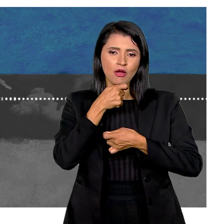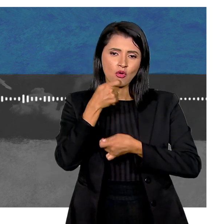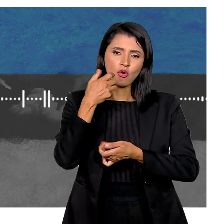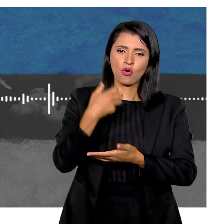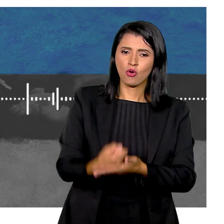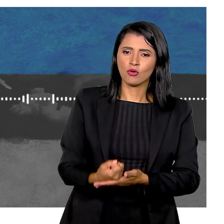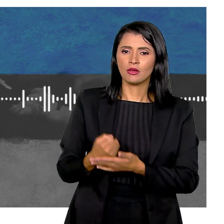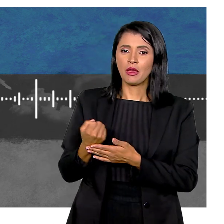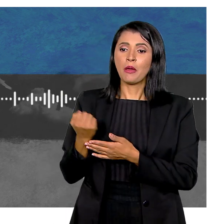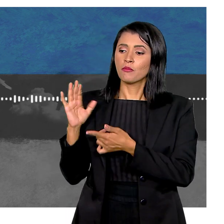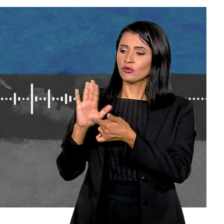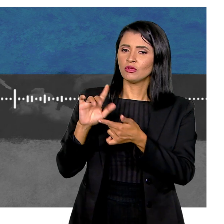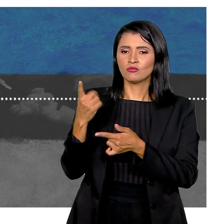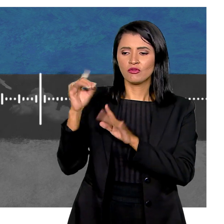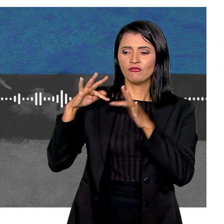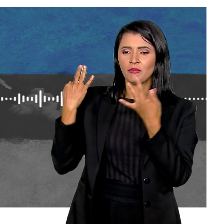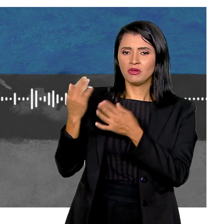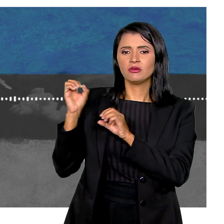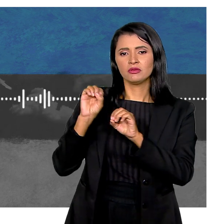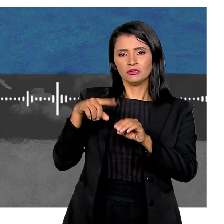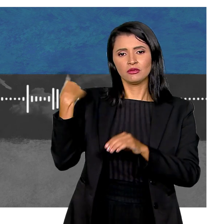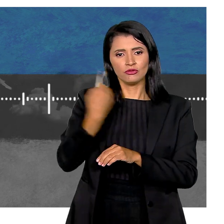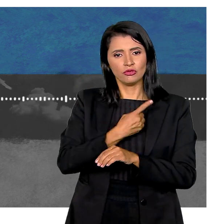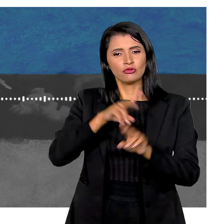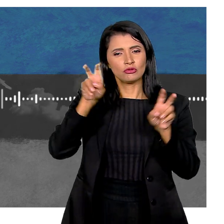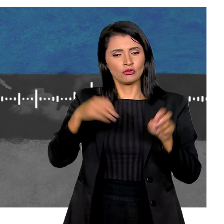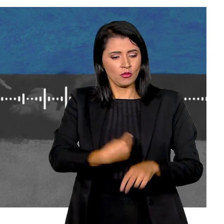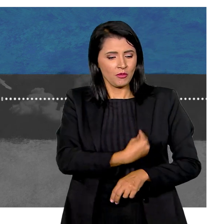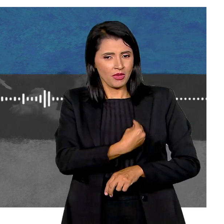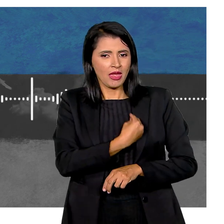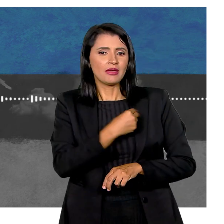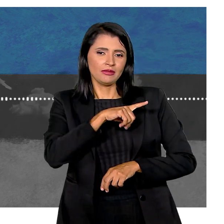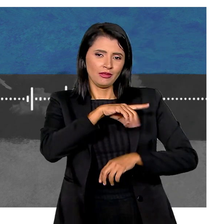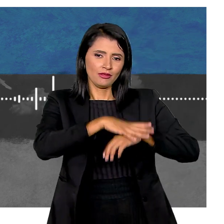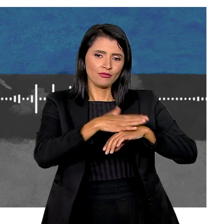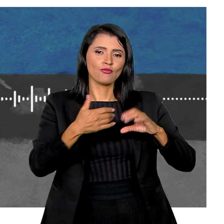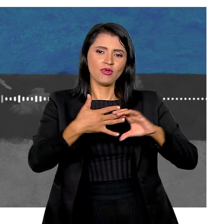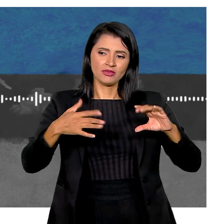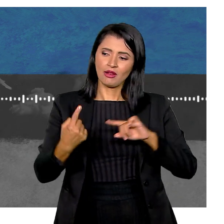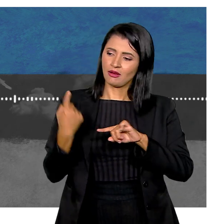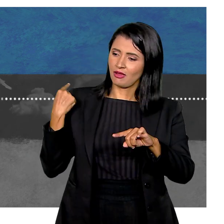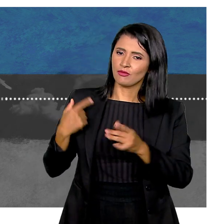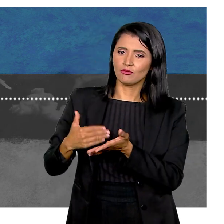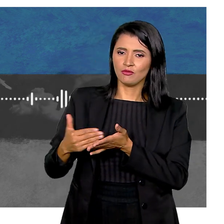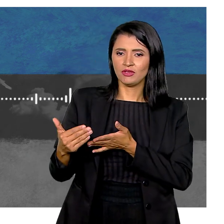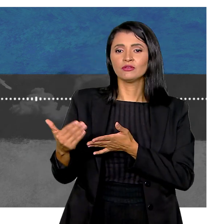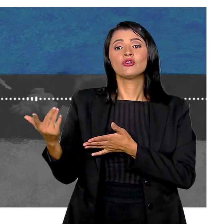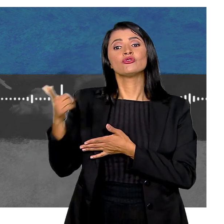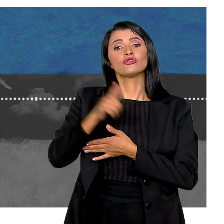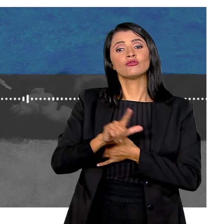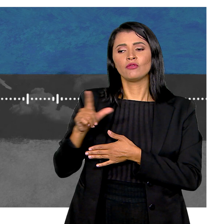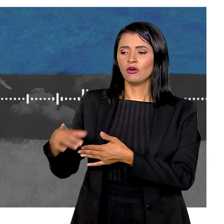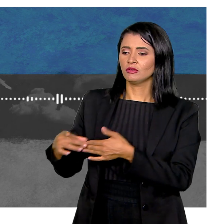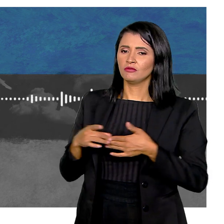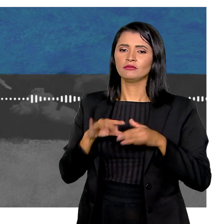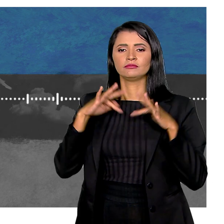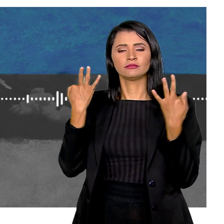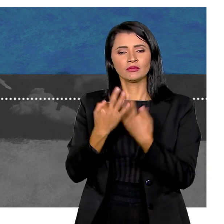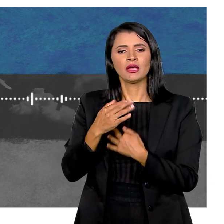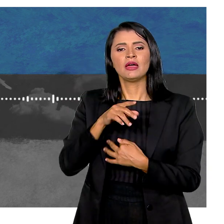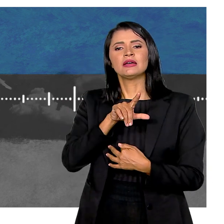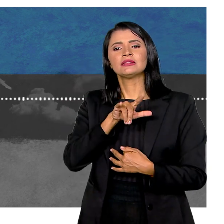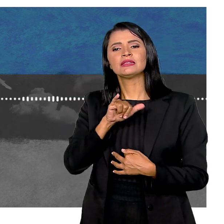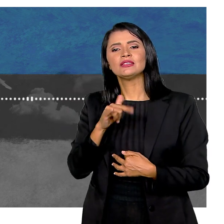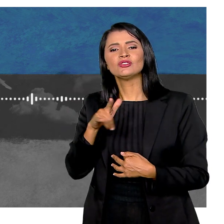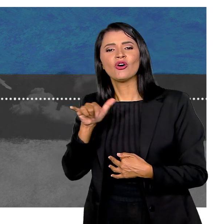podcast Trazendo uma família que nos ensina Sobre a vida com doenças raras Desde a primeira temporada A gente trouxe de volta a